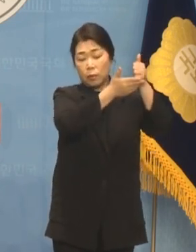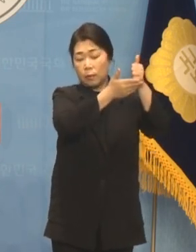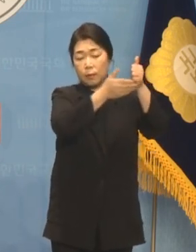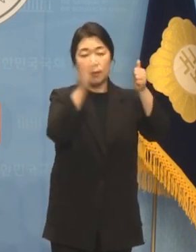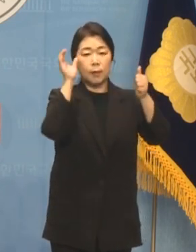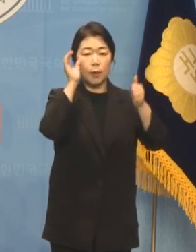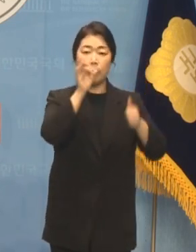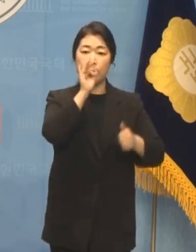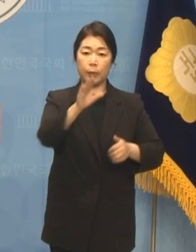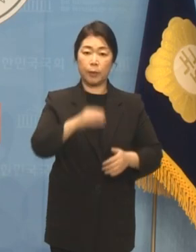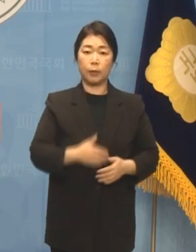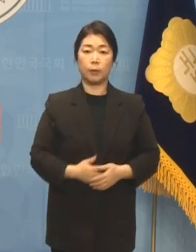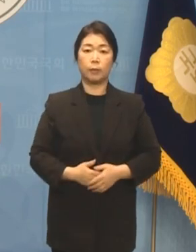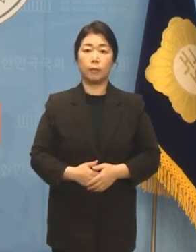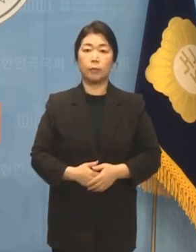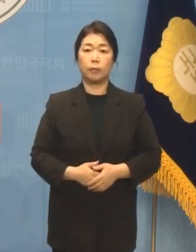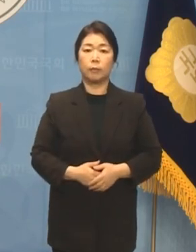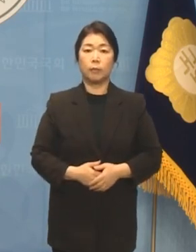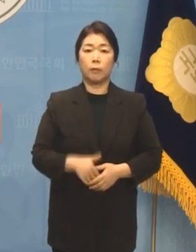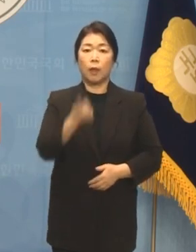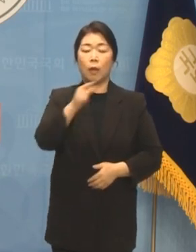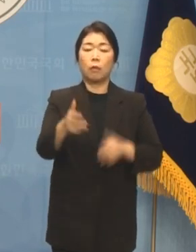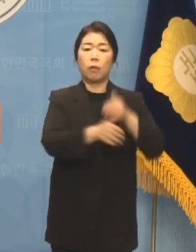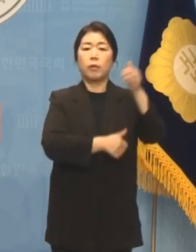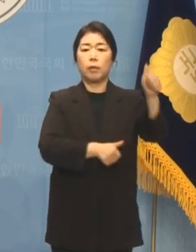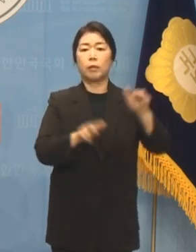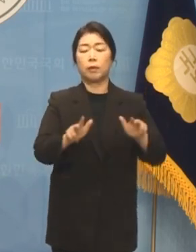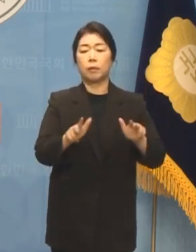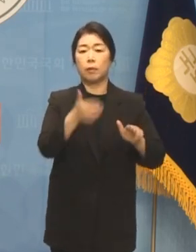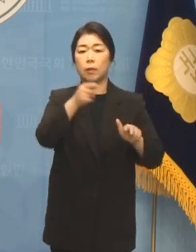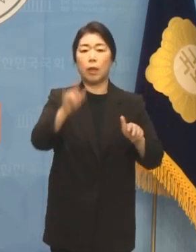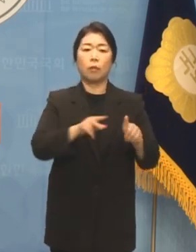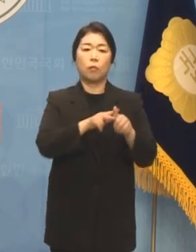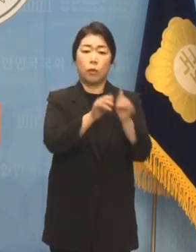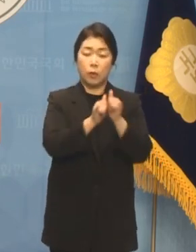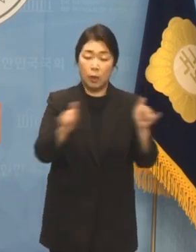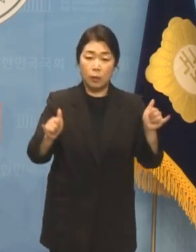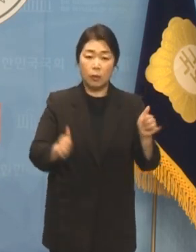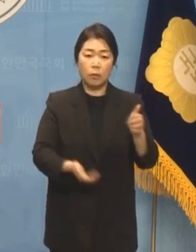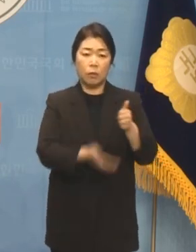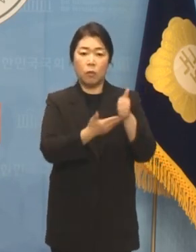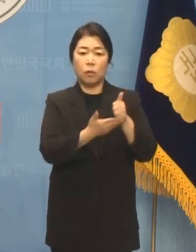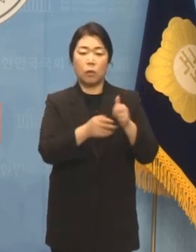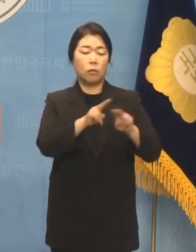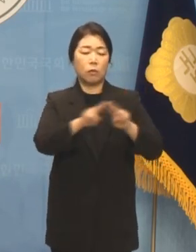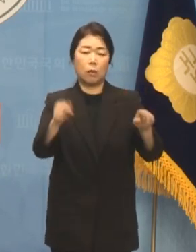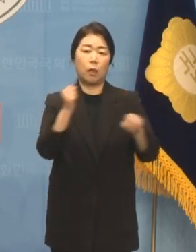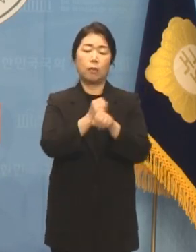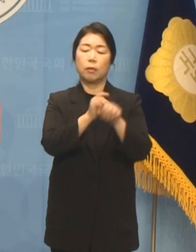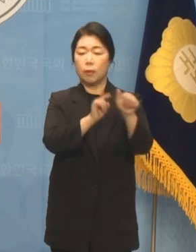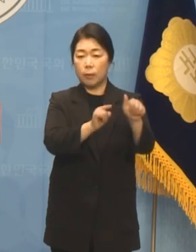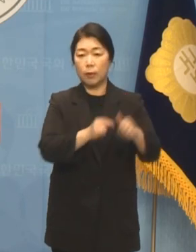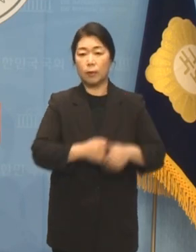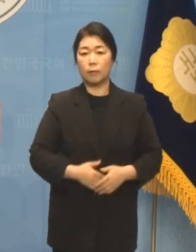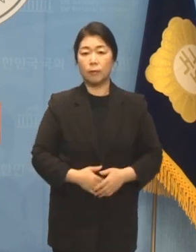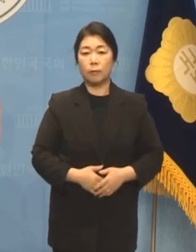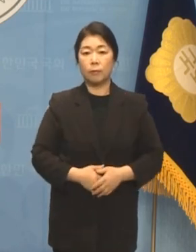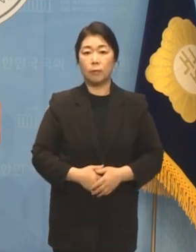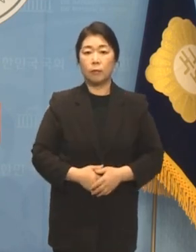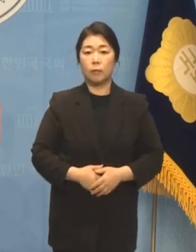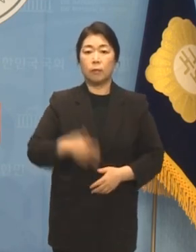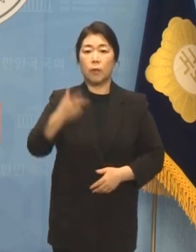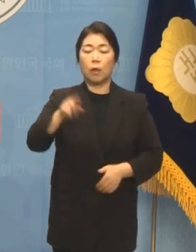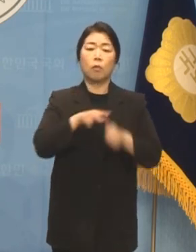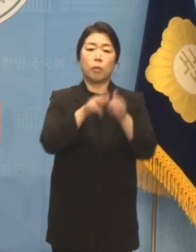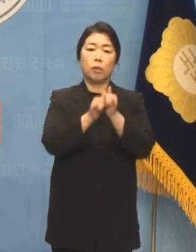수 없습니다. 한동훈 위원장은 당장 장해찬 후보에 대한 공천을 취소하십시오. 장해찬